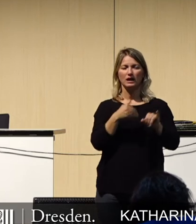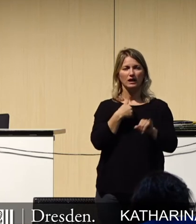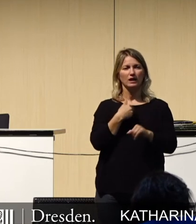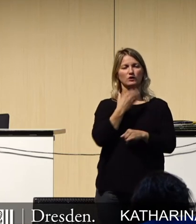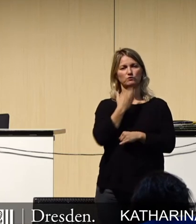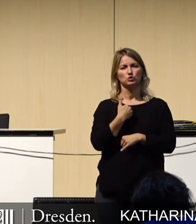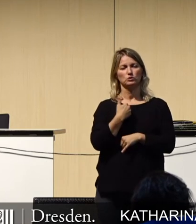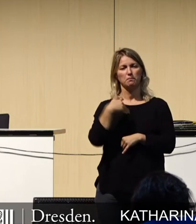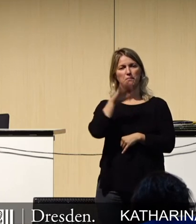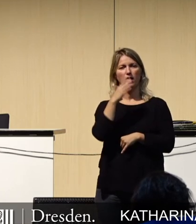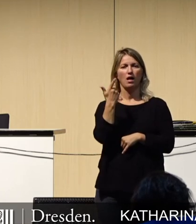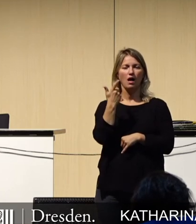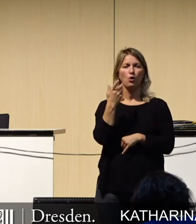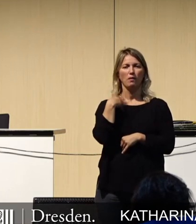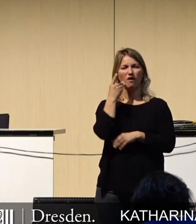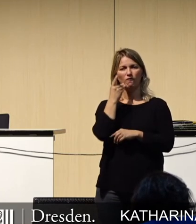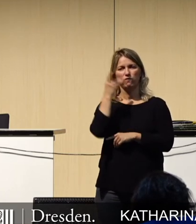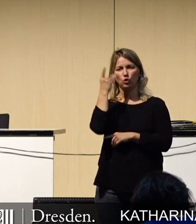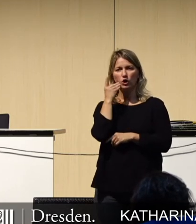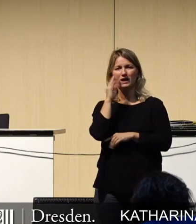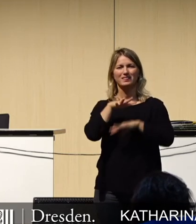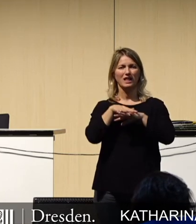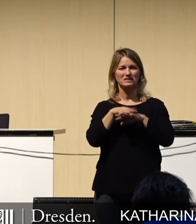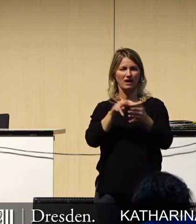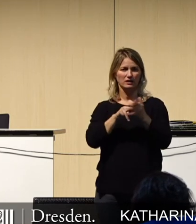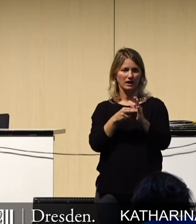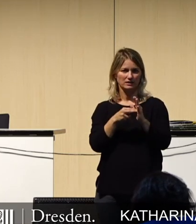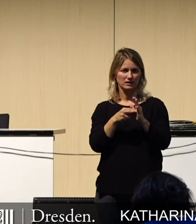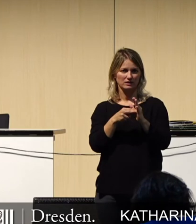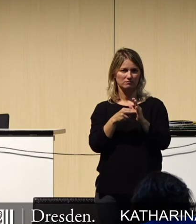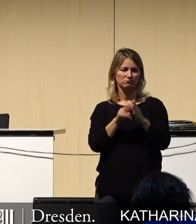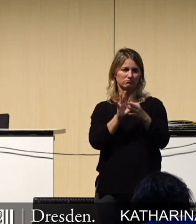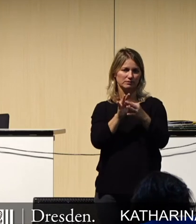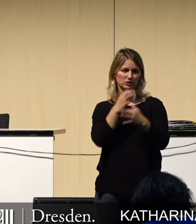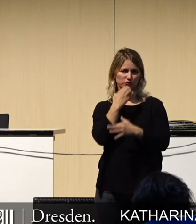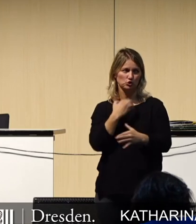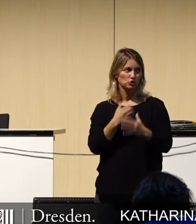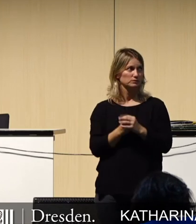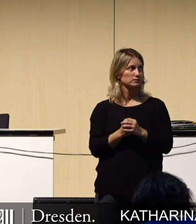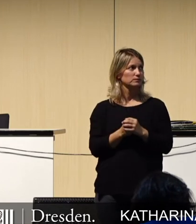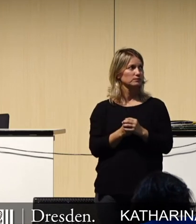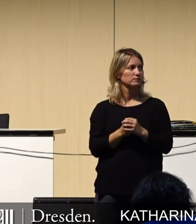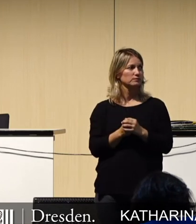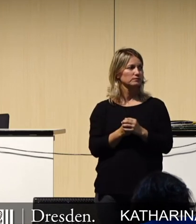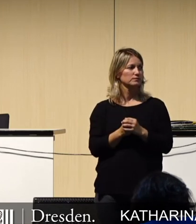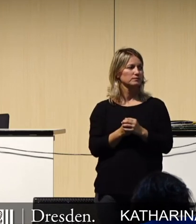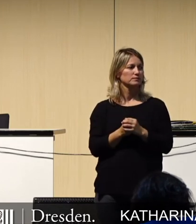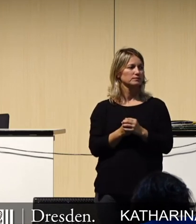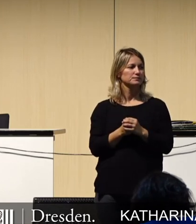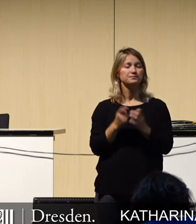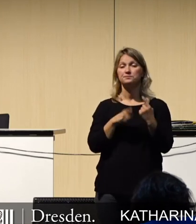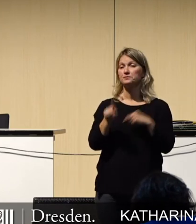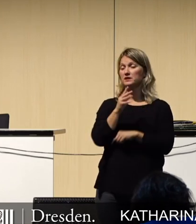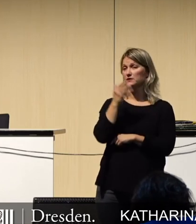Funk- und Netzwerktechnik eingehen zu beginnen. Also, Sie müssen sich das so vorstellen,